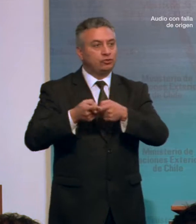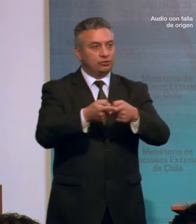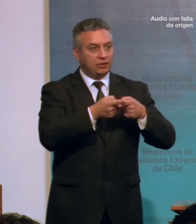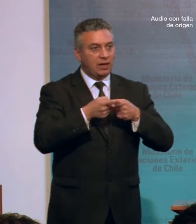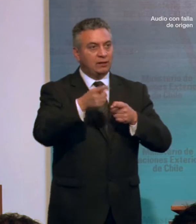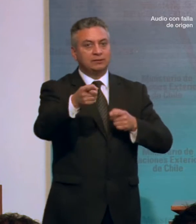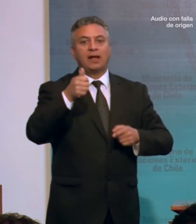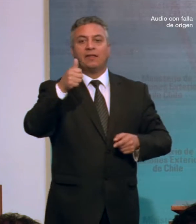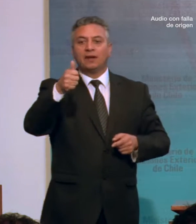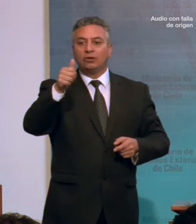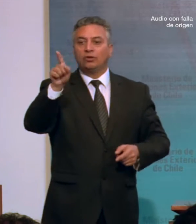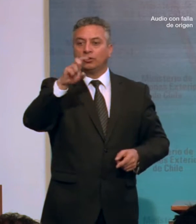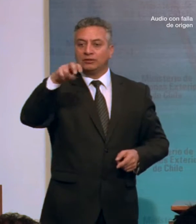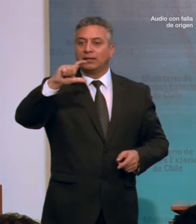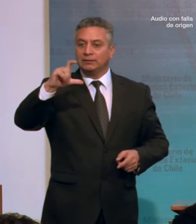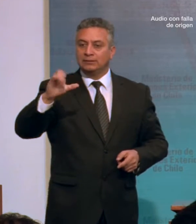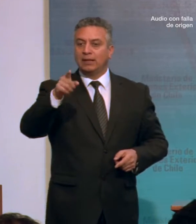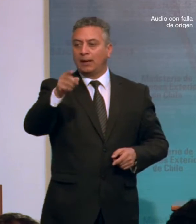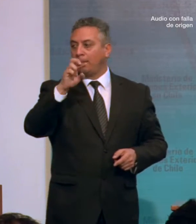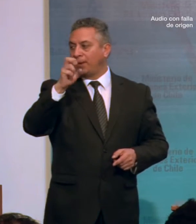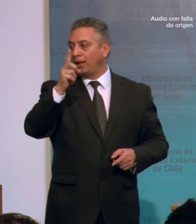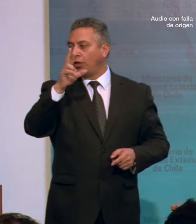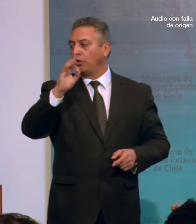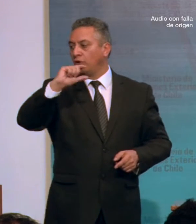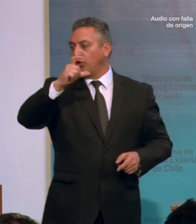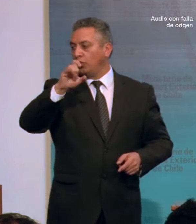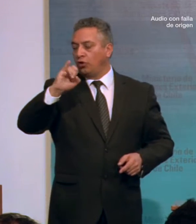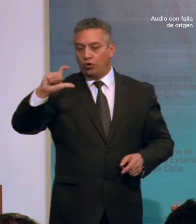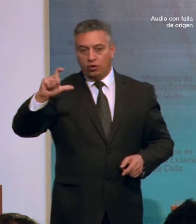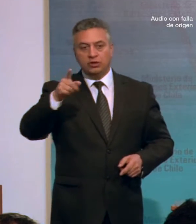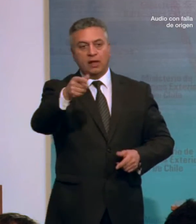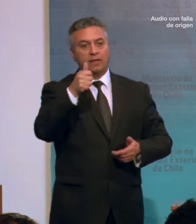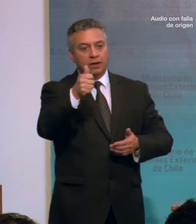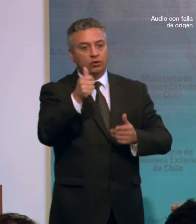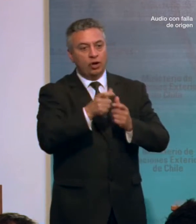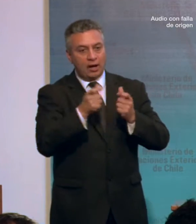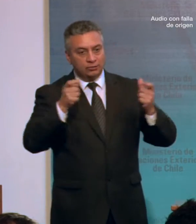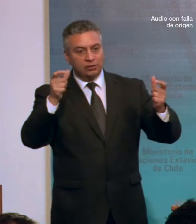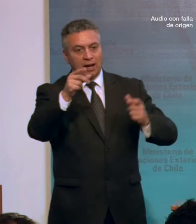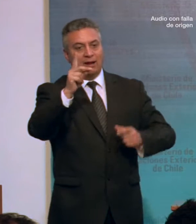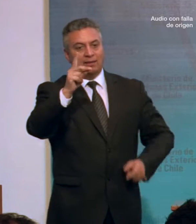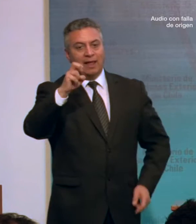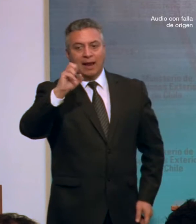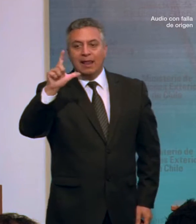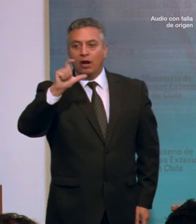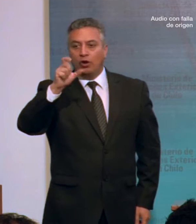al director de CENSE, a Pedro Goych, al director nacional de CENADIS, Daniel Concha,